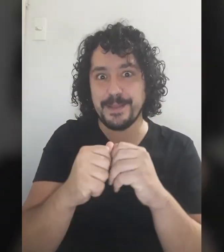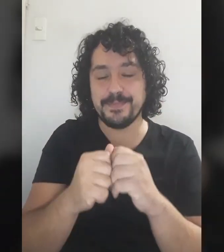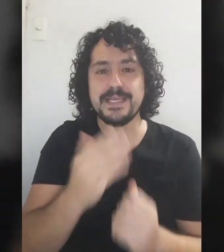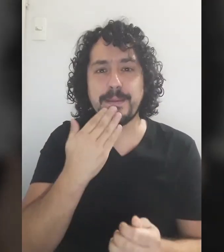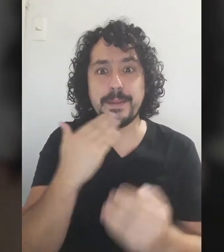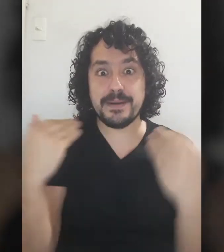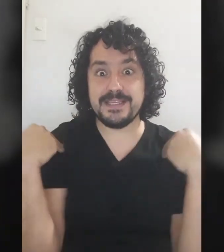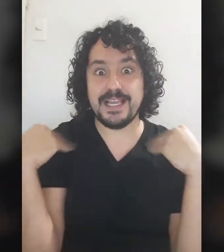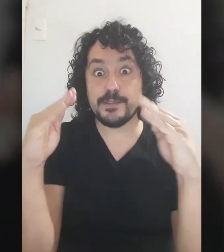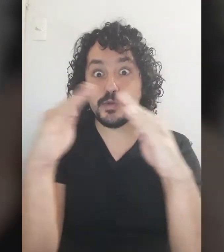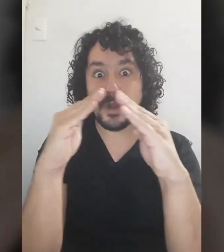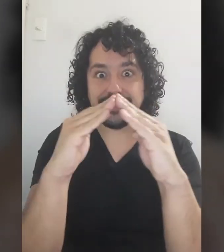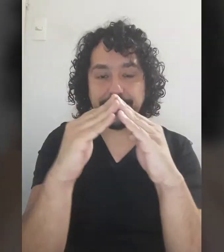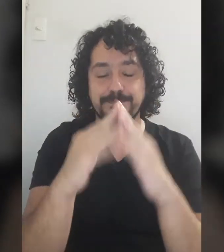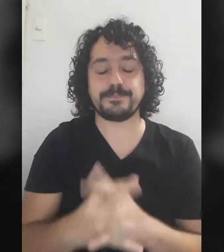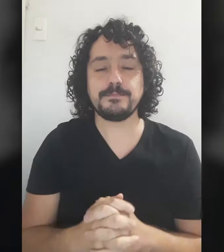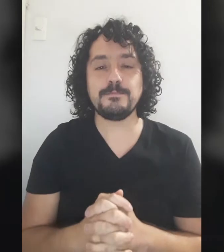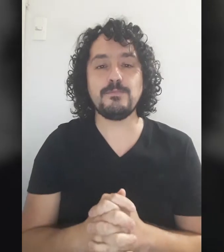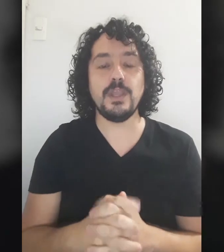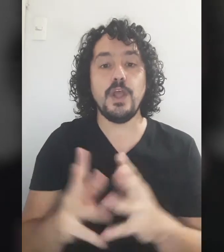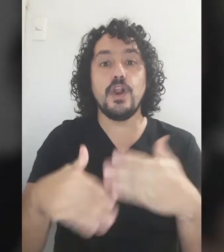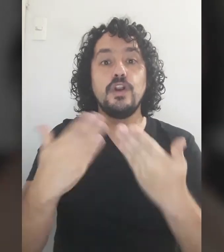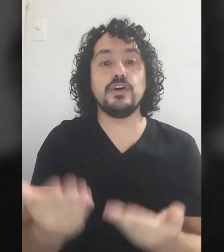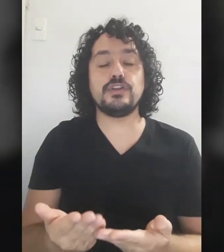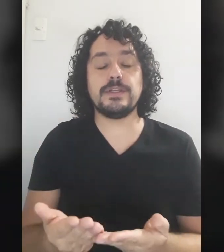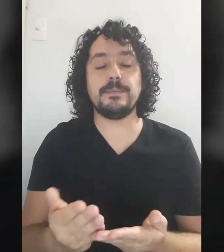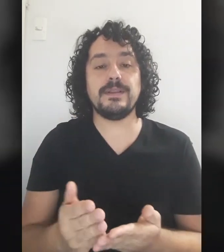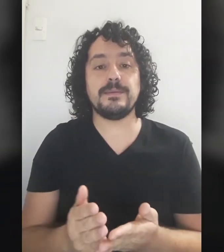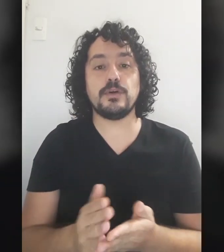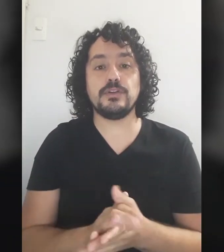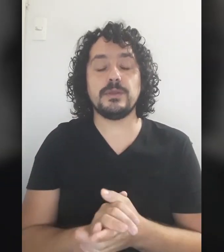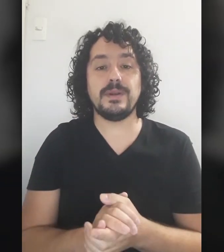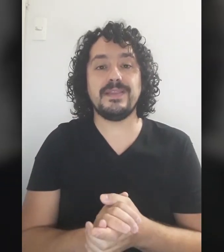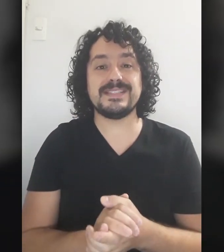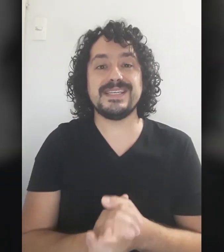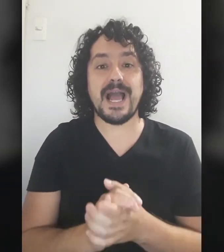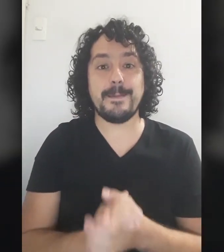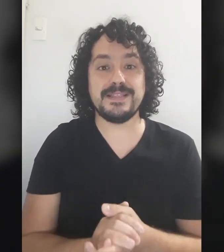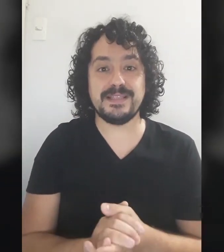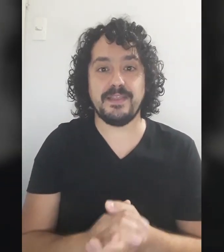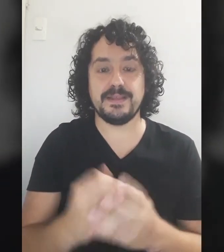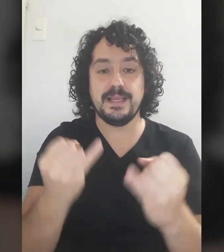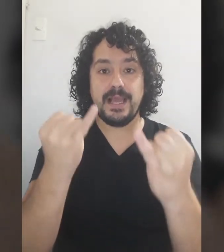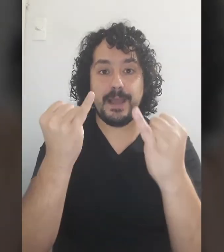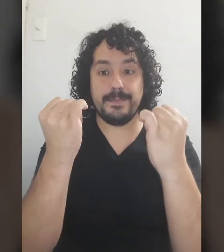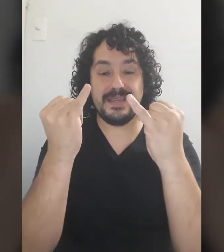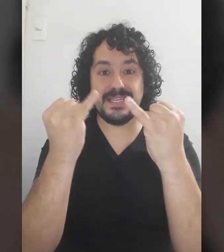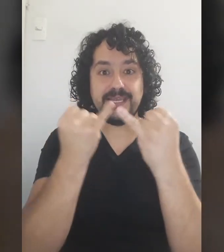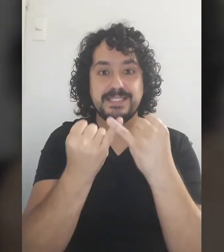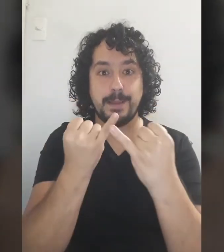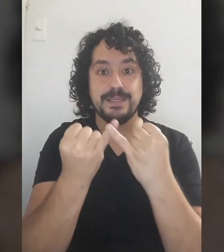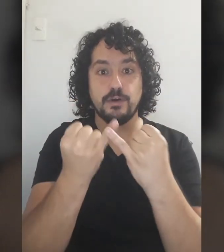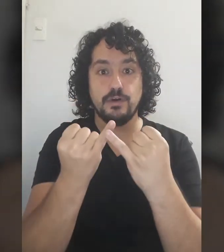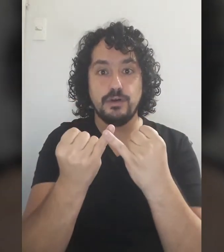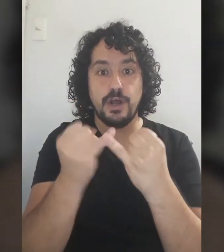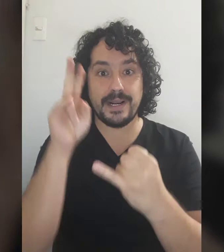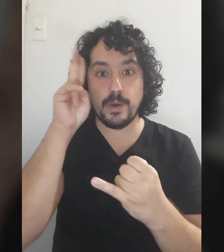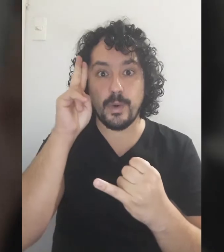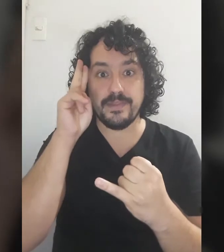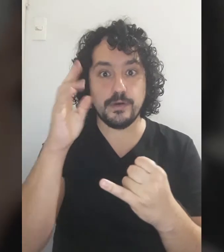Y también practicar en su casa Lo otro que podemos continuar es decir, amistades Miñiques, amigos, recuerden, no